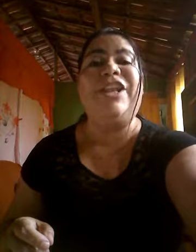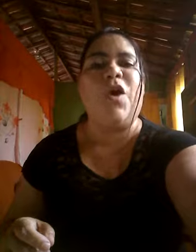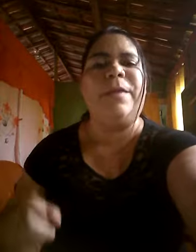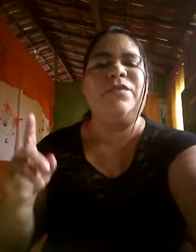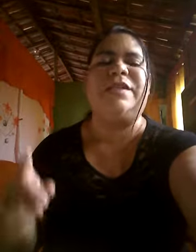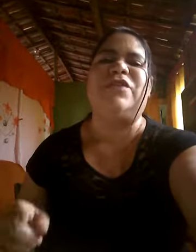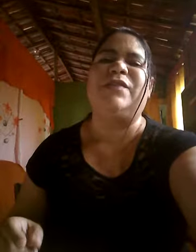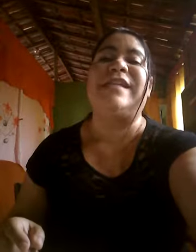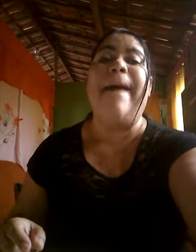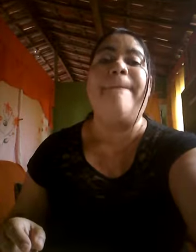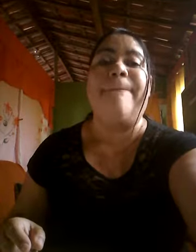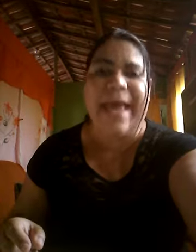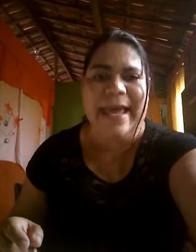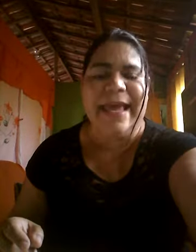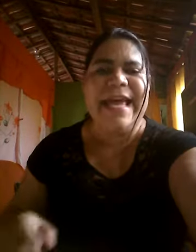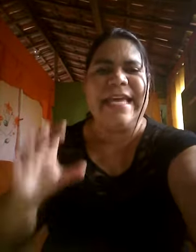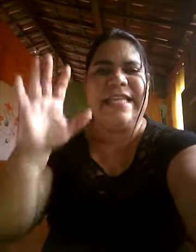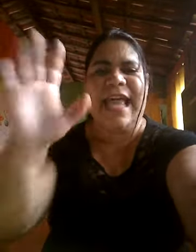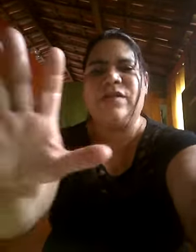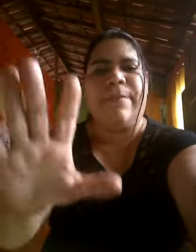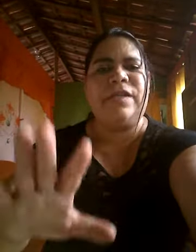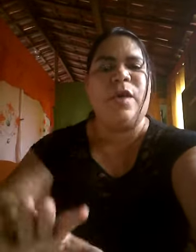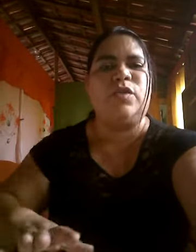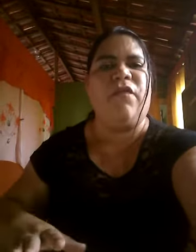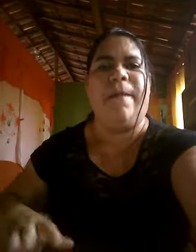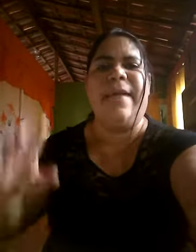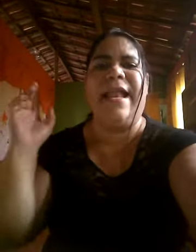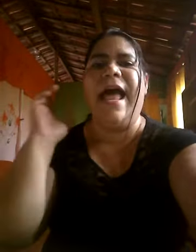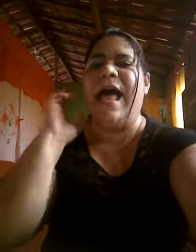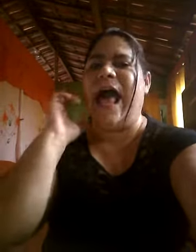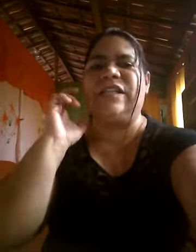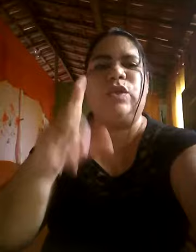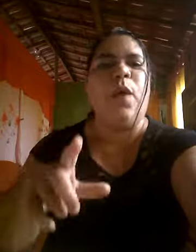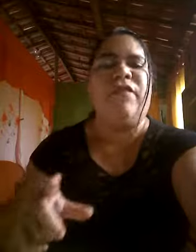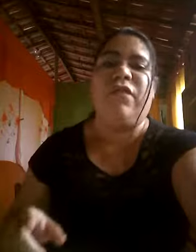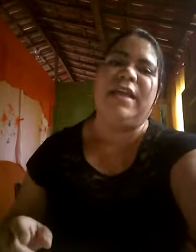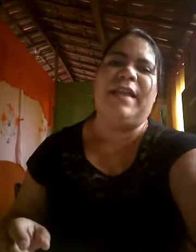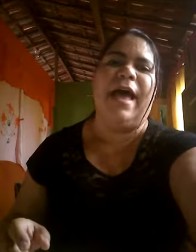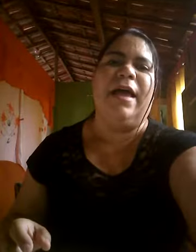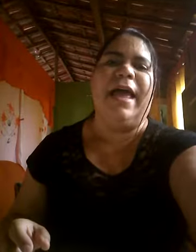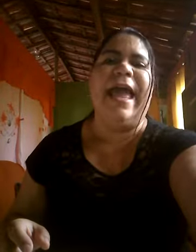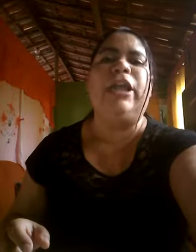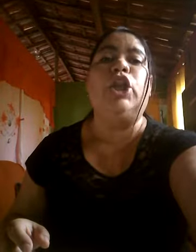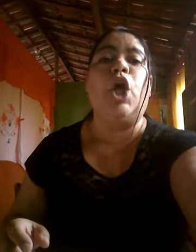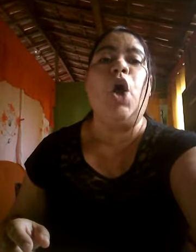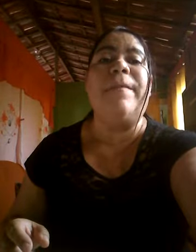nome do Senhor Jesus Amém? Que Deus abençoe a sua família, a sua vida Em nome